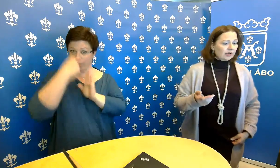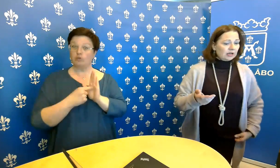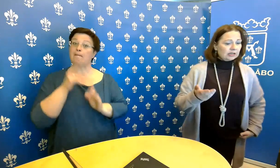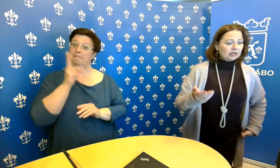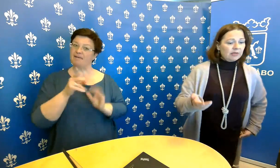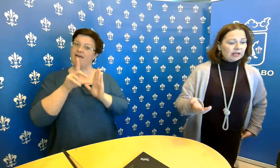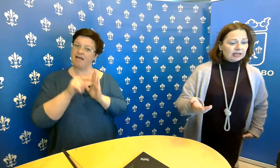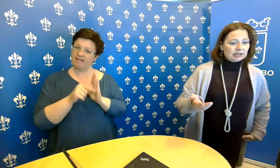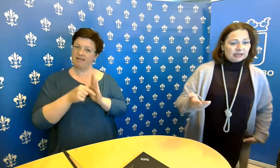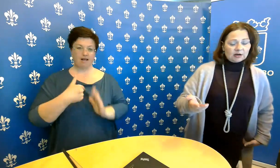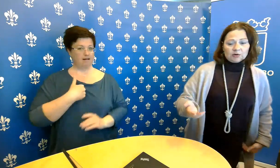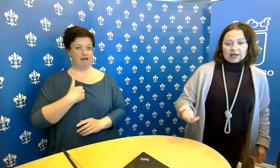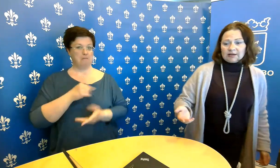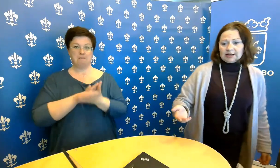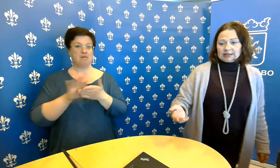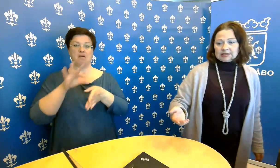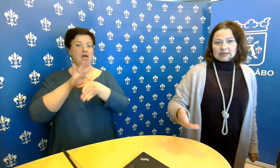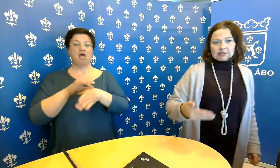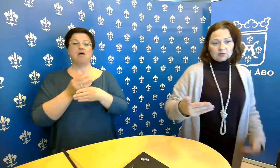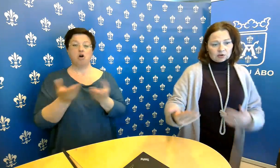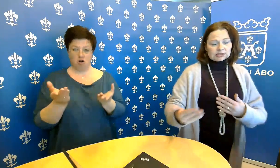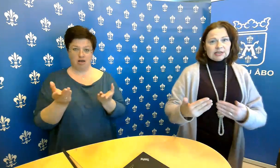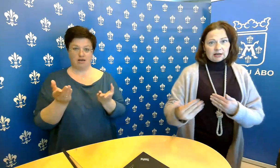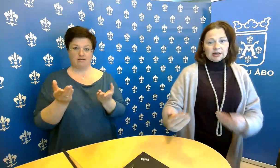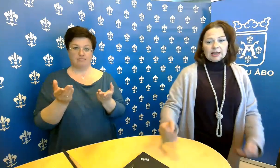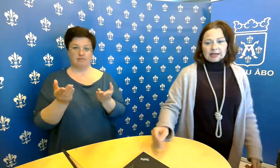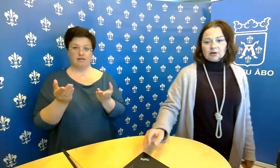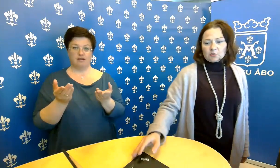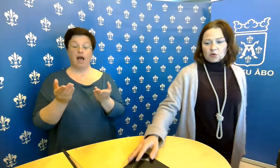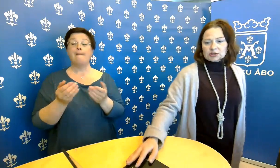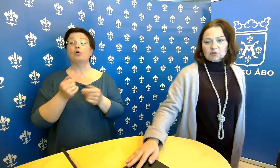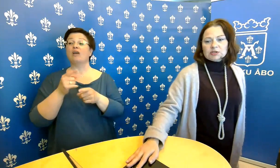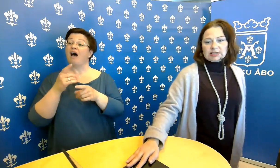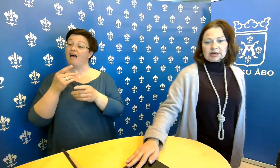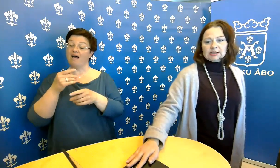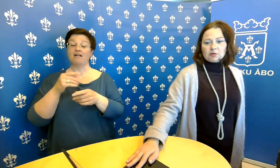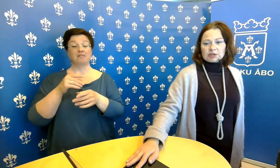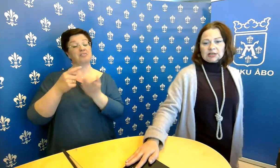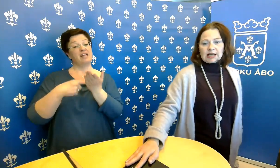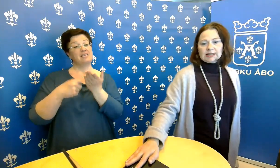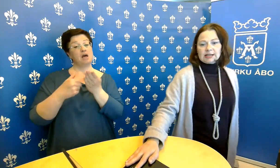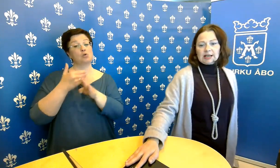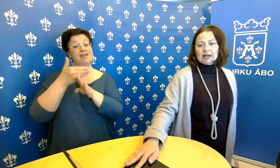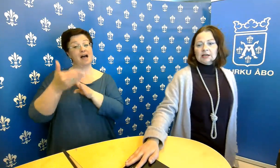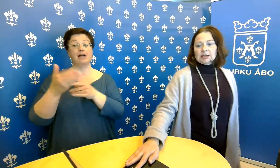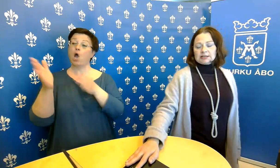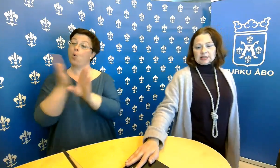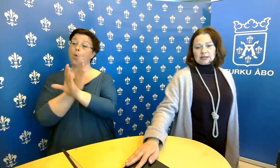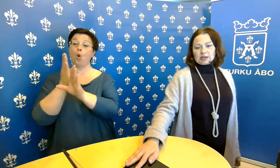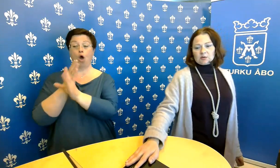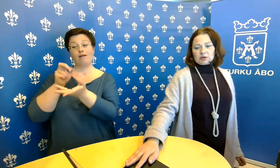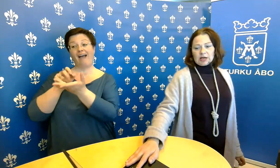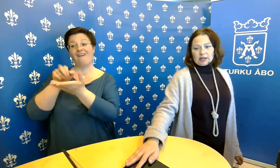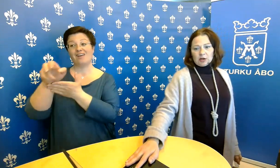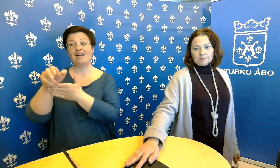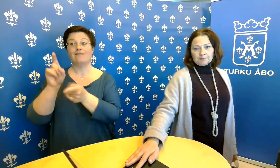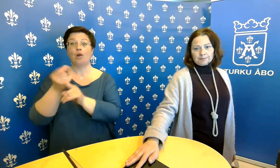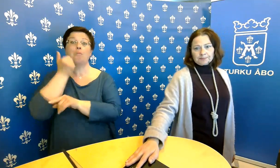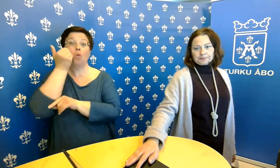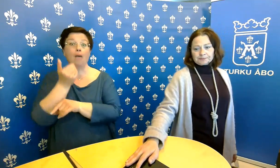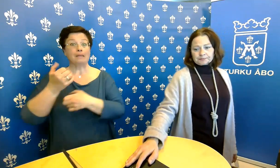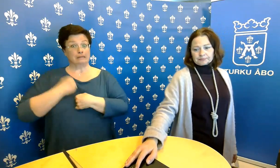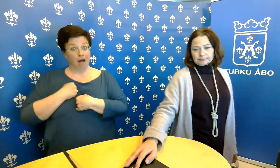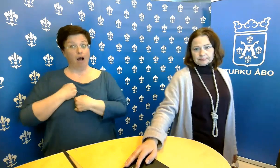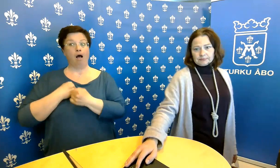tartunnan vaikka sitten melkein siitä, kun hän kävelee testistä ulos, että se ei kerro muusta kuin siitä, että juuri sillä hetkellä sitä tartuntaa ei ole.